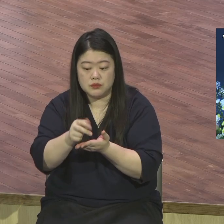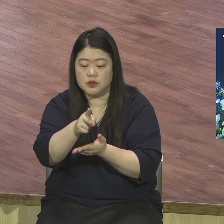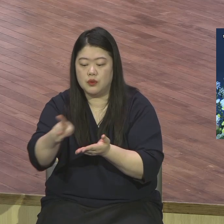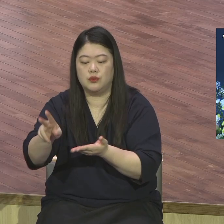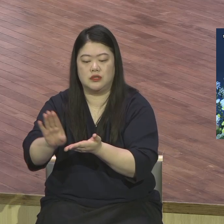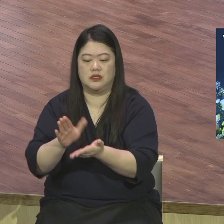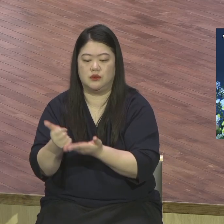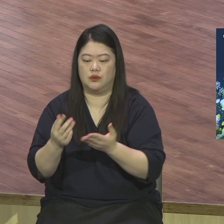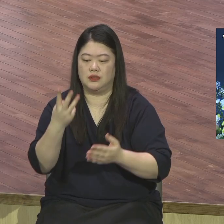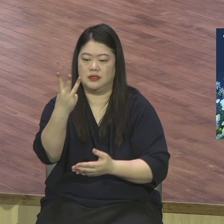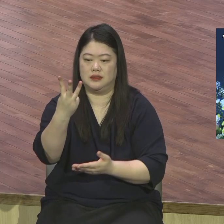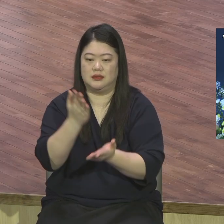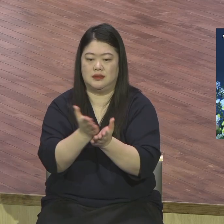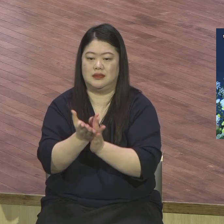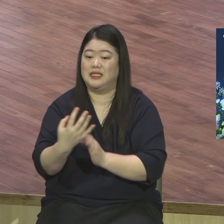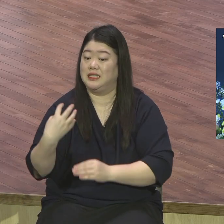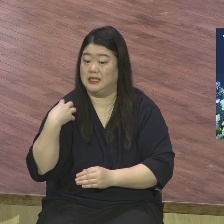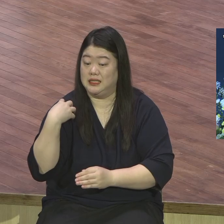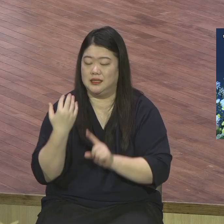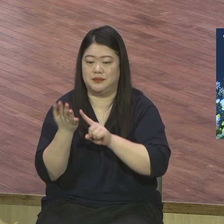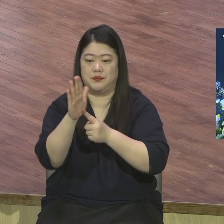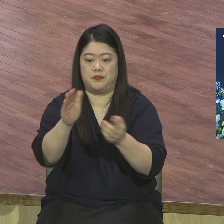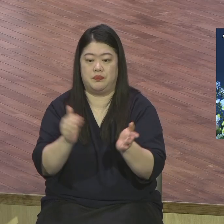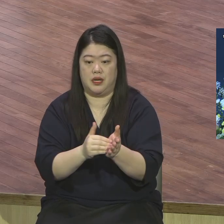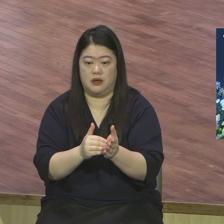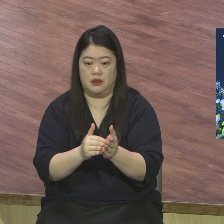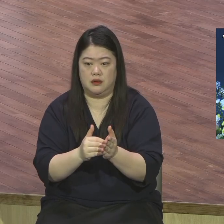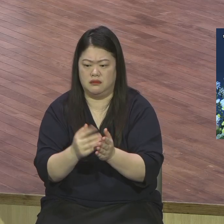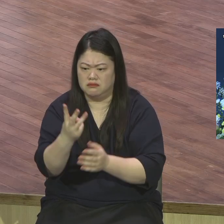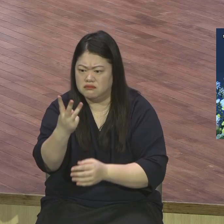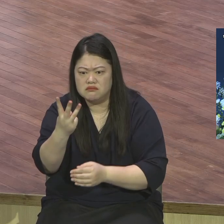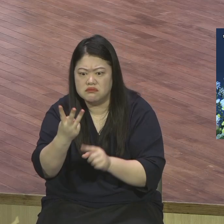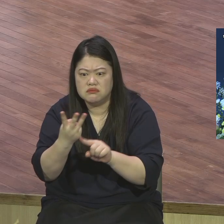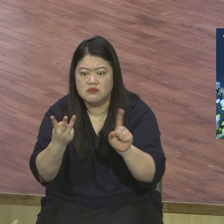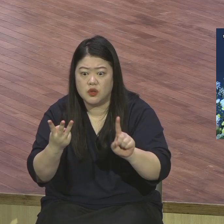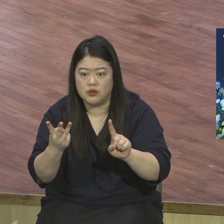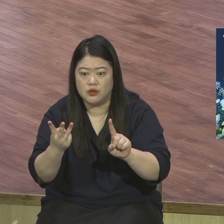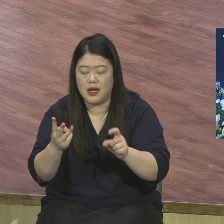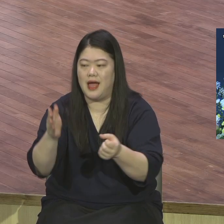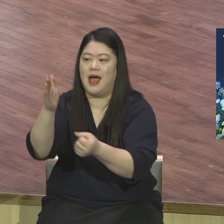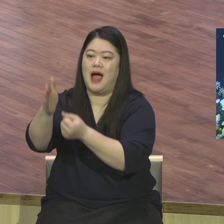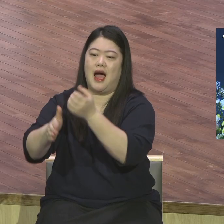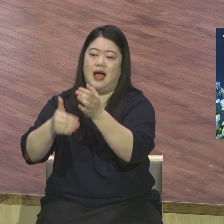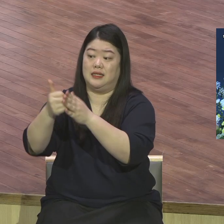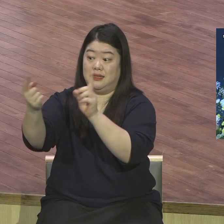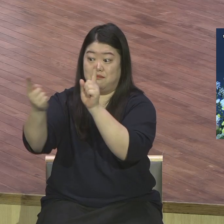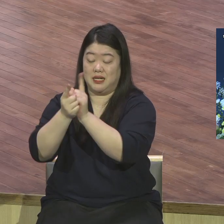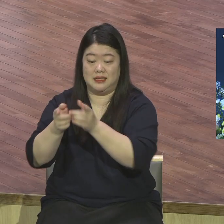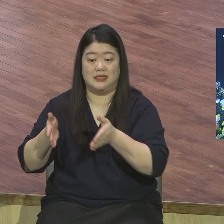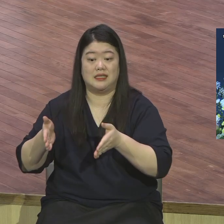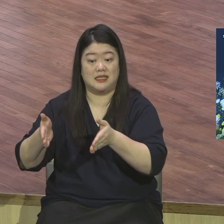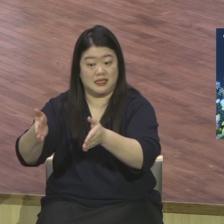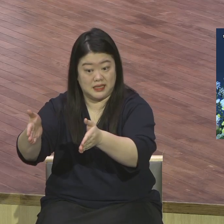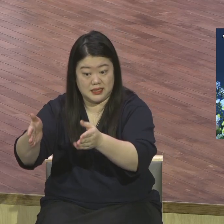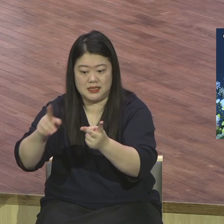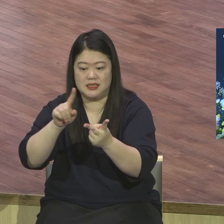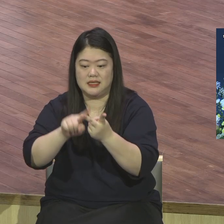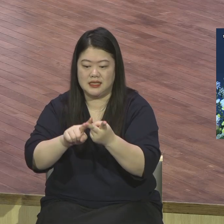하나님 만나게 하는 이 선지자 모든 죄를 사주는 제사장 우리가